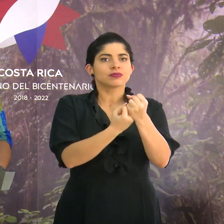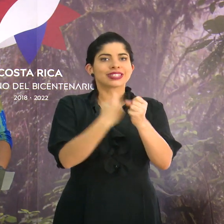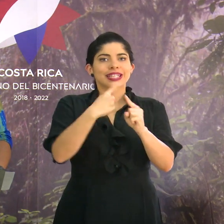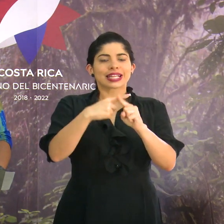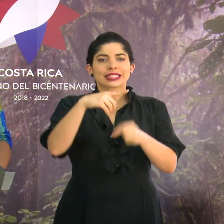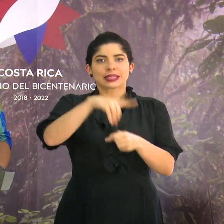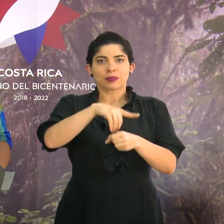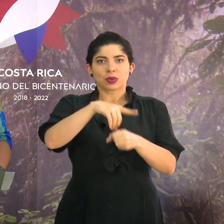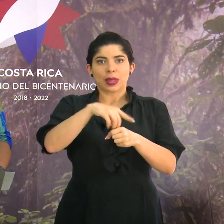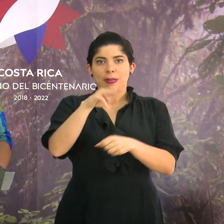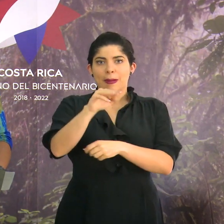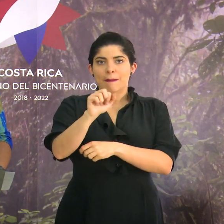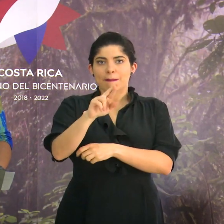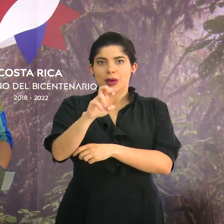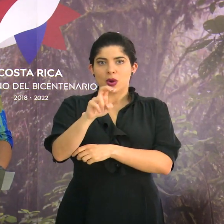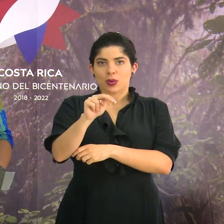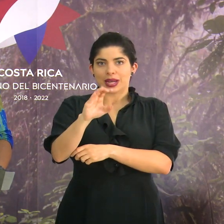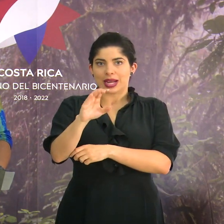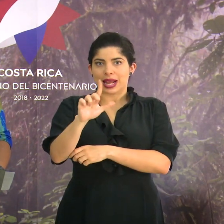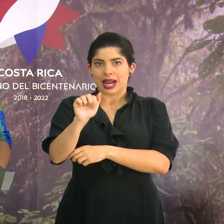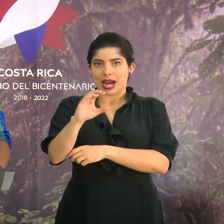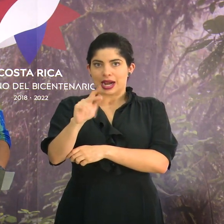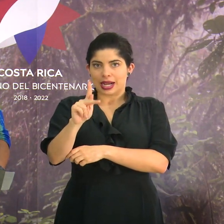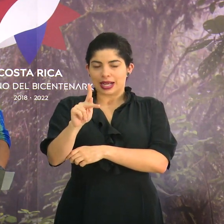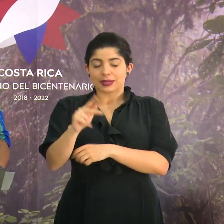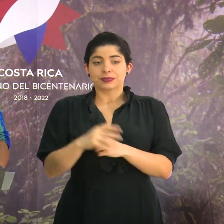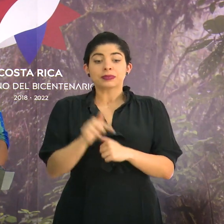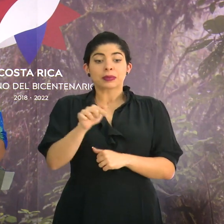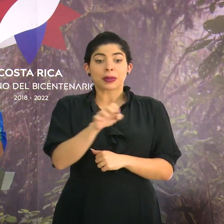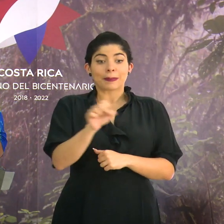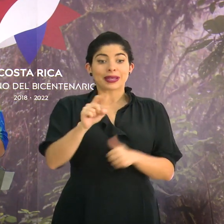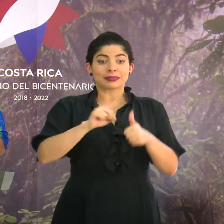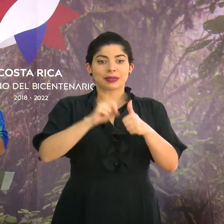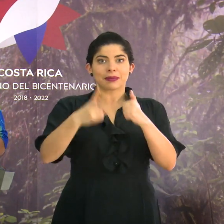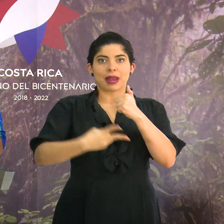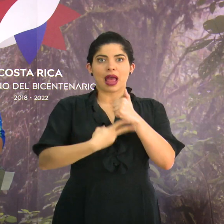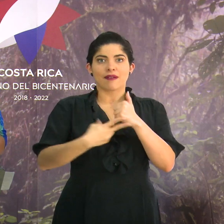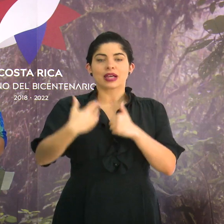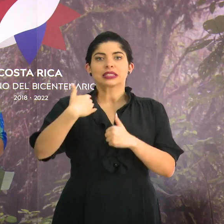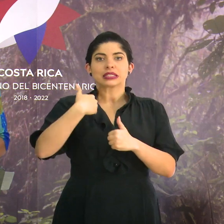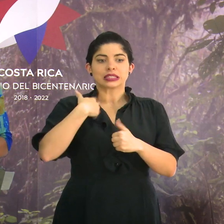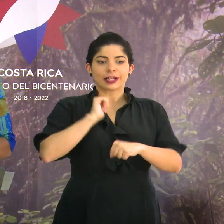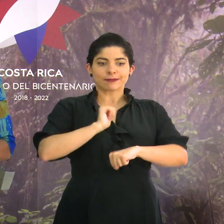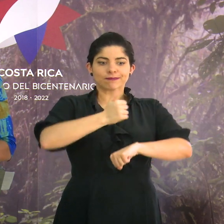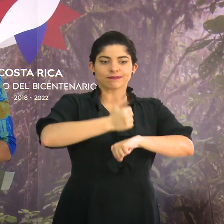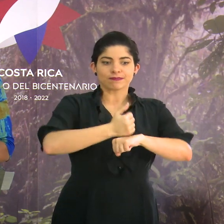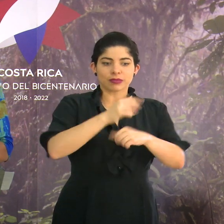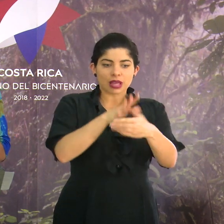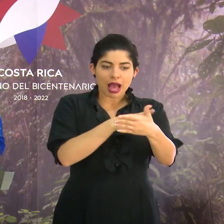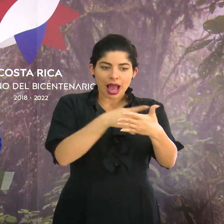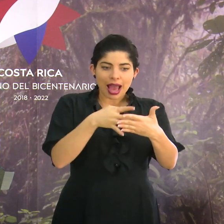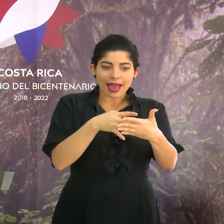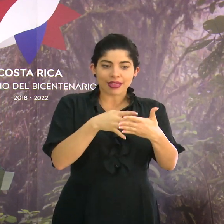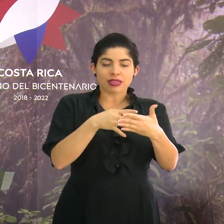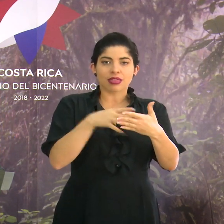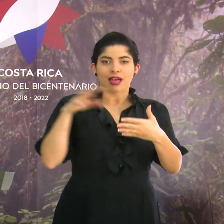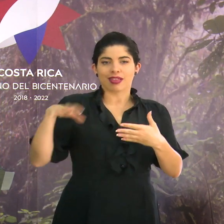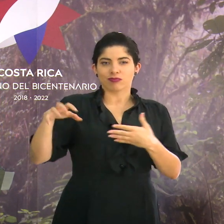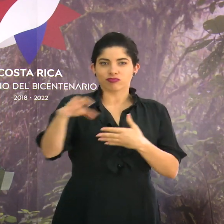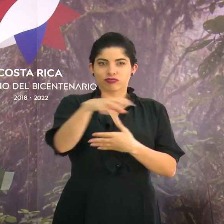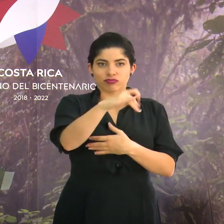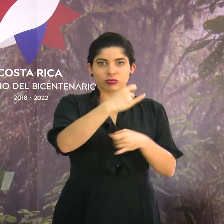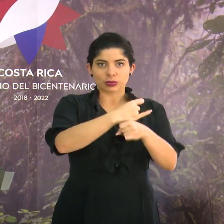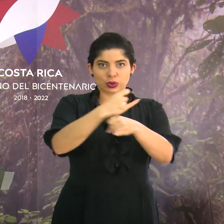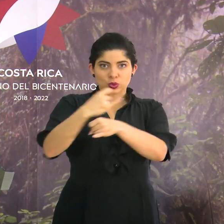la exdiputada Mauren Clark. Este mes, por primera vez, tenemos una agenda institucional